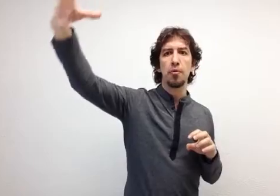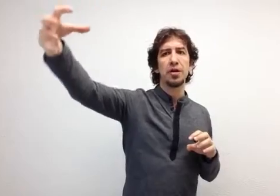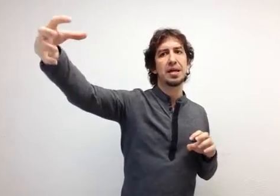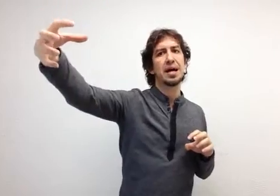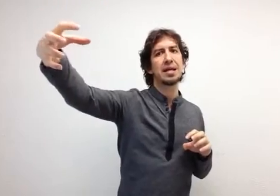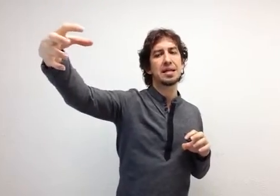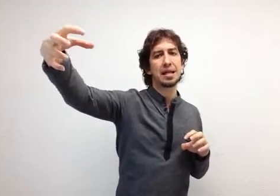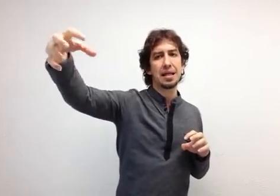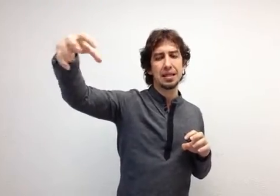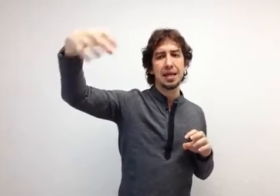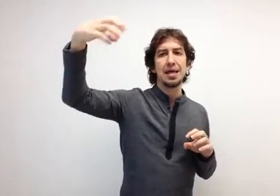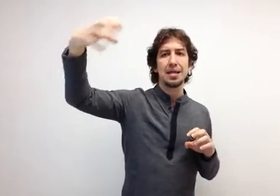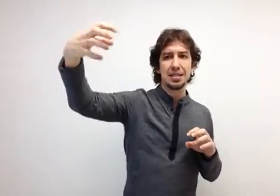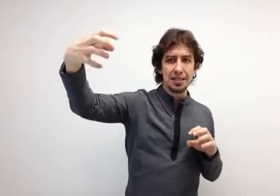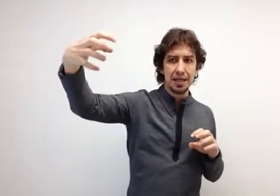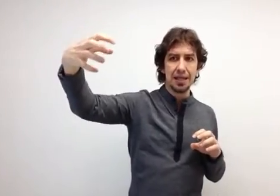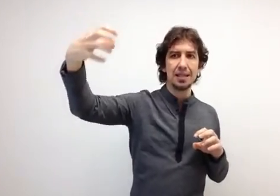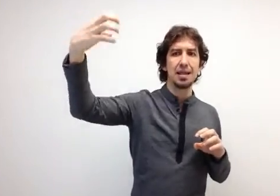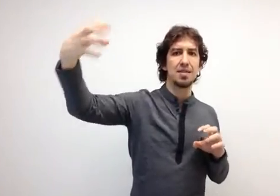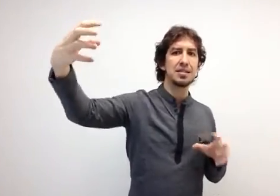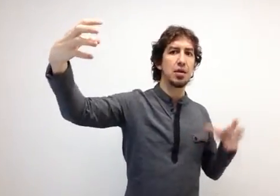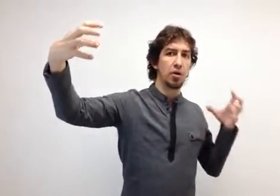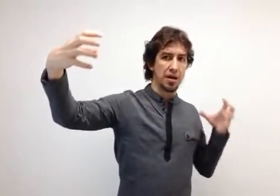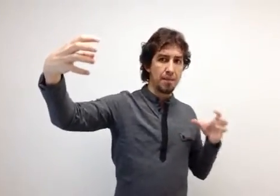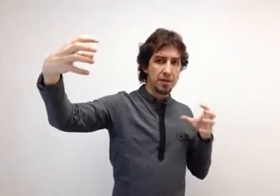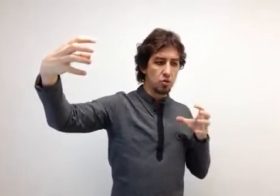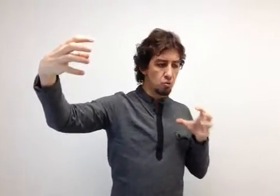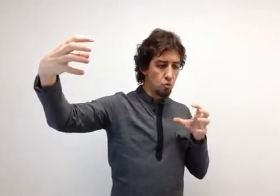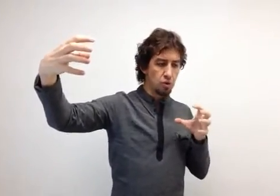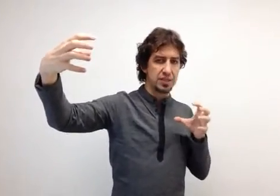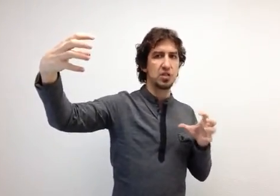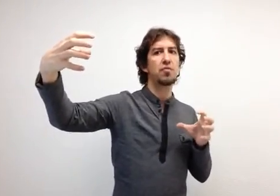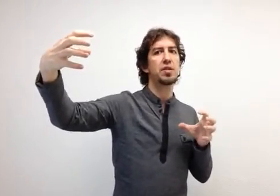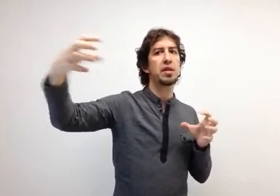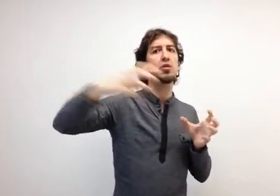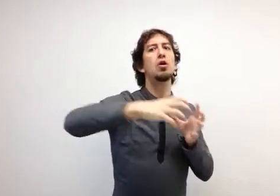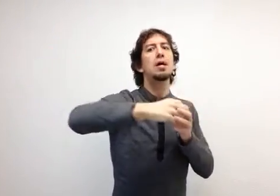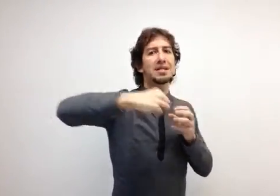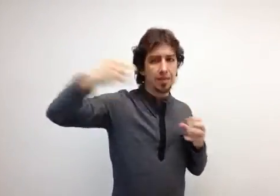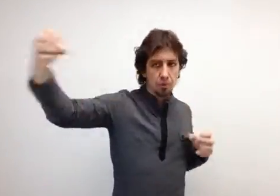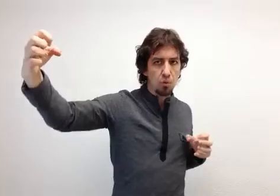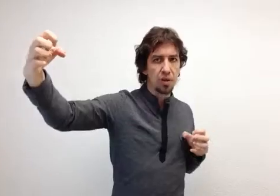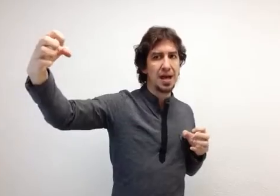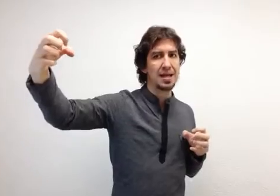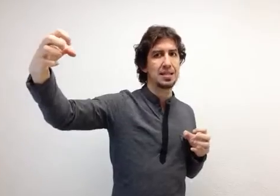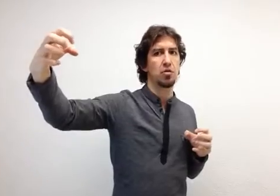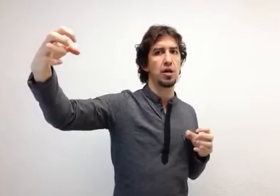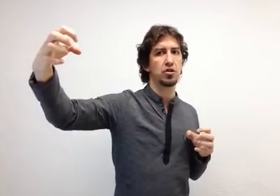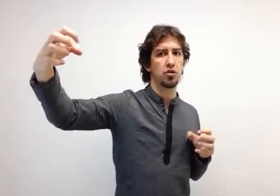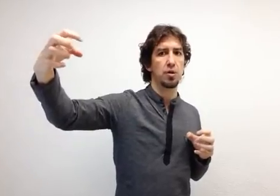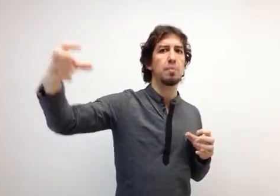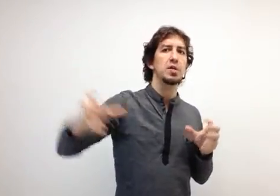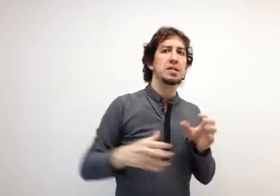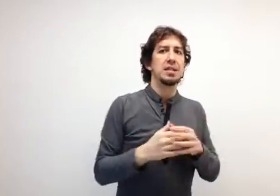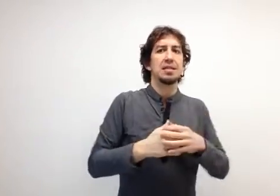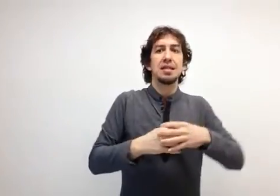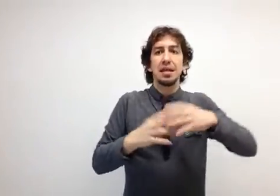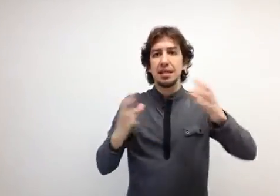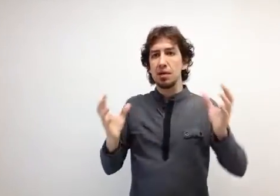poder llegar a ese cliente y si ese cliente necesita lo que realmente tú estás ofreciendo, se producirá esa conexión. Si necesita gente que